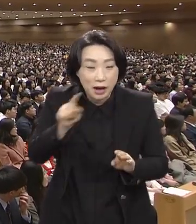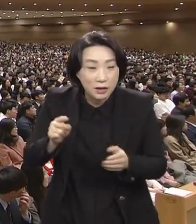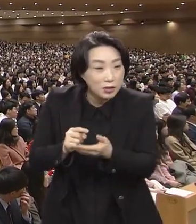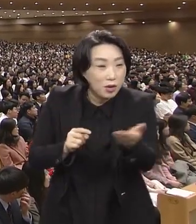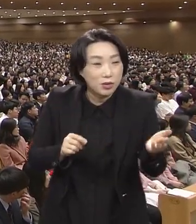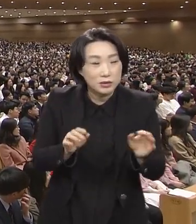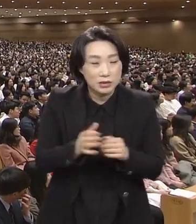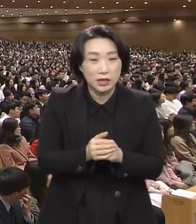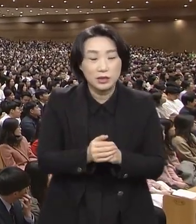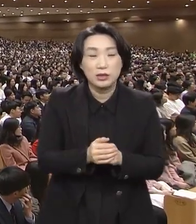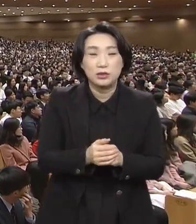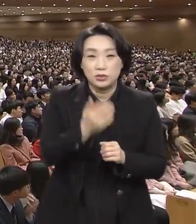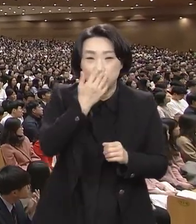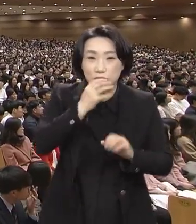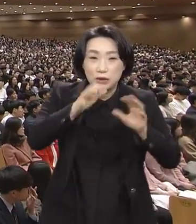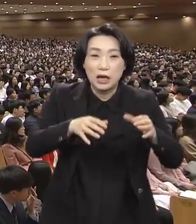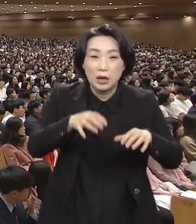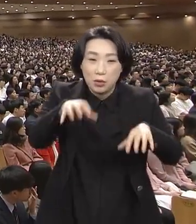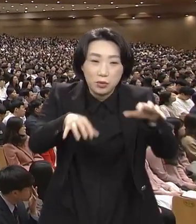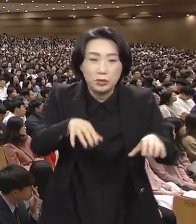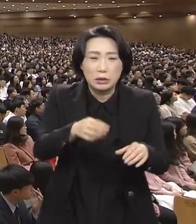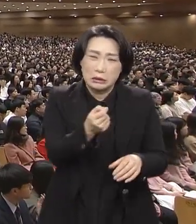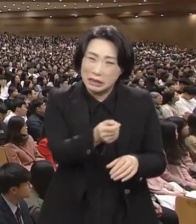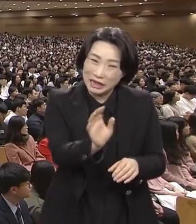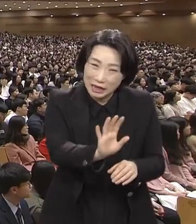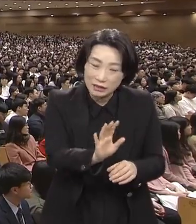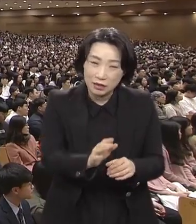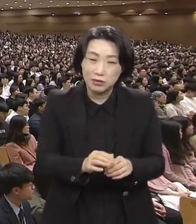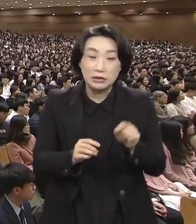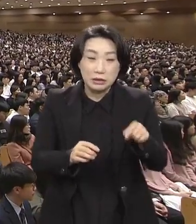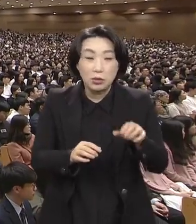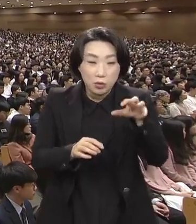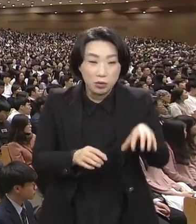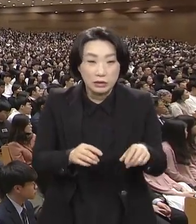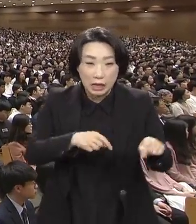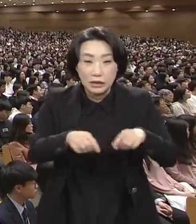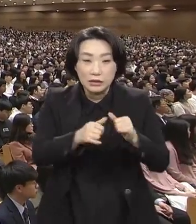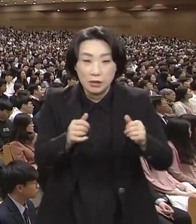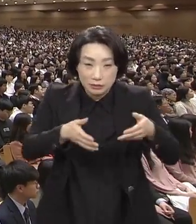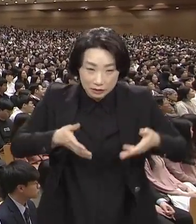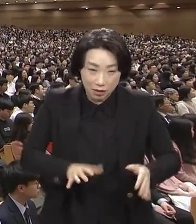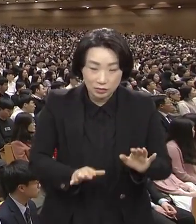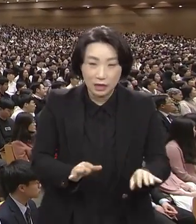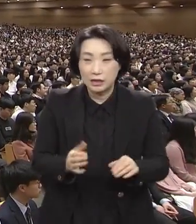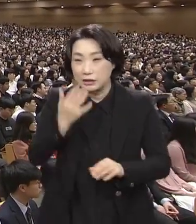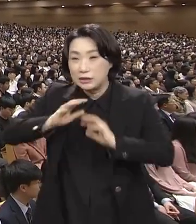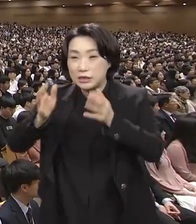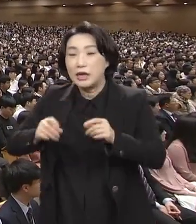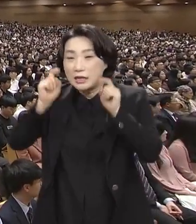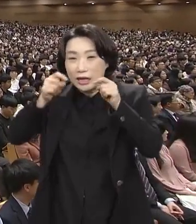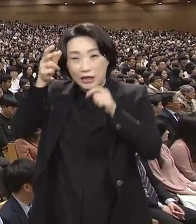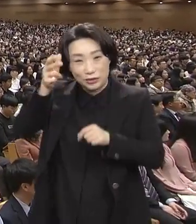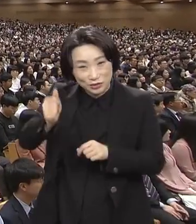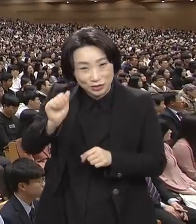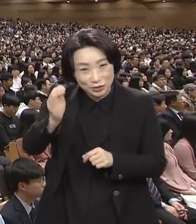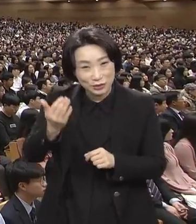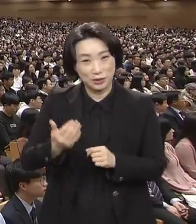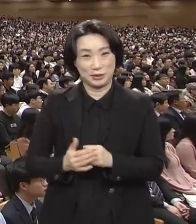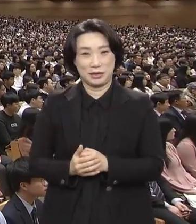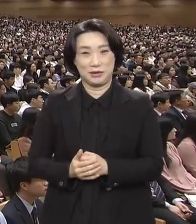가장 작지 아니하도다 내게서 한 다스리는 자가 나와서 내 백성 이스라엘의 목자가 되리라 하였음이니이다. 자